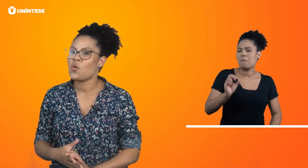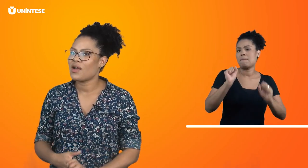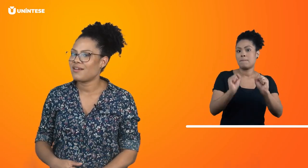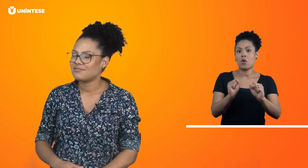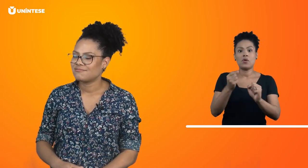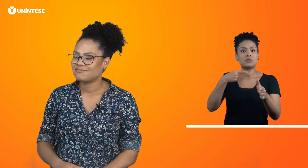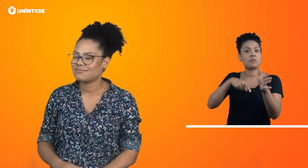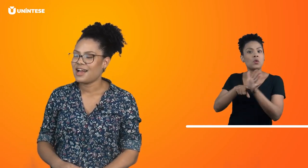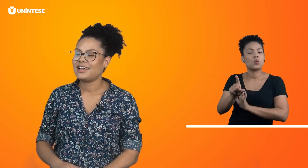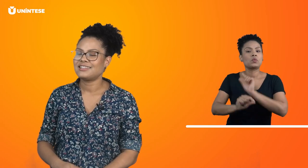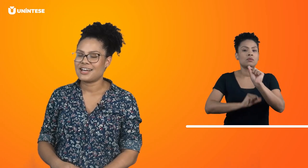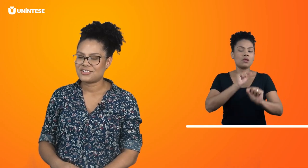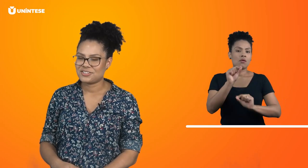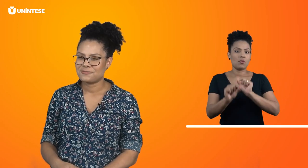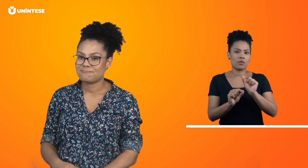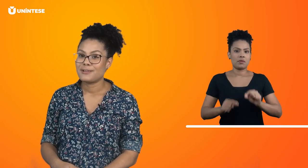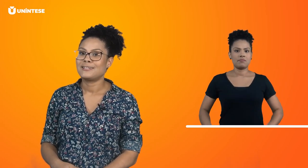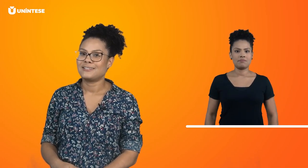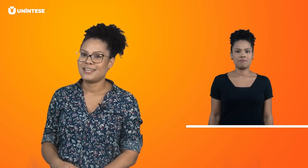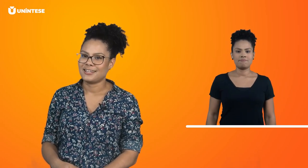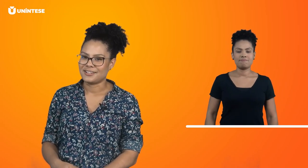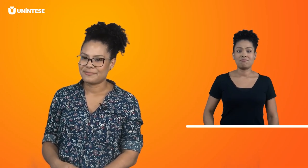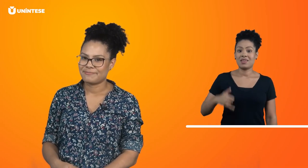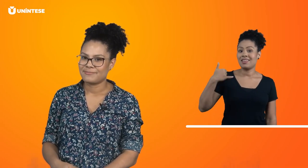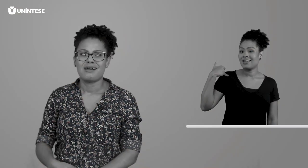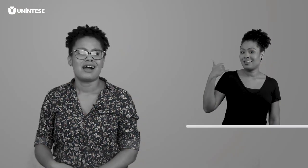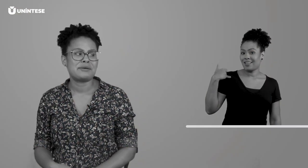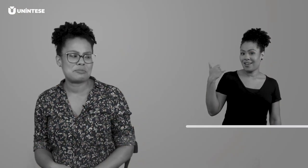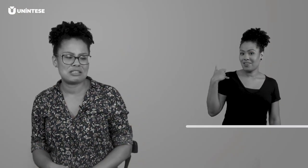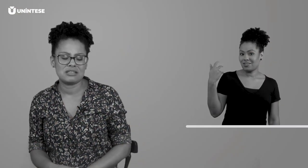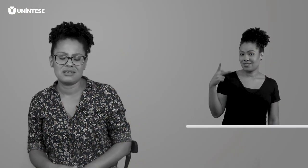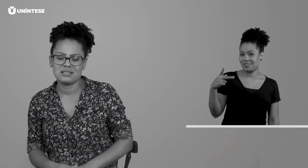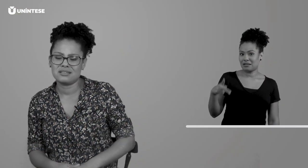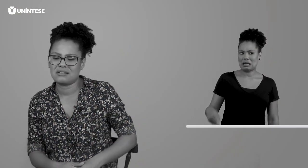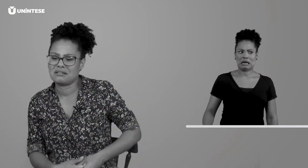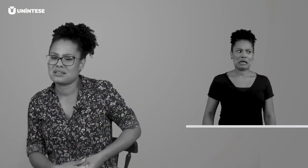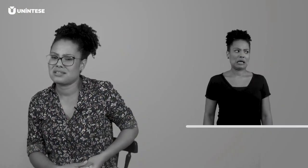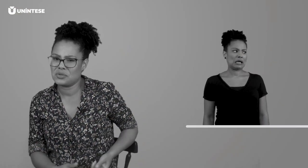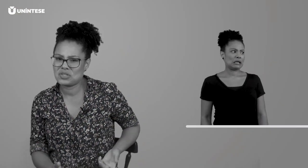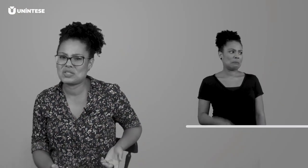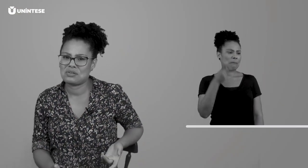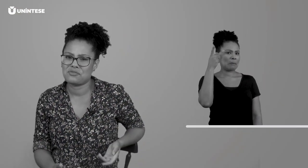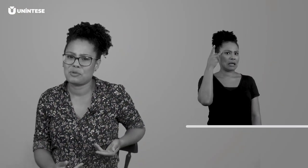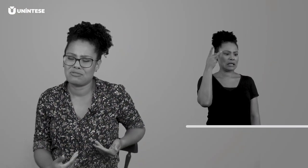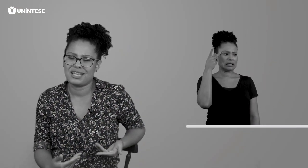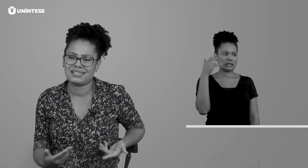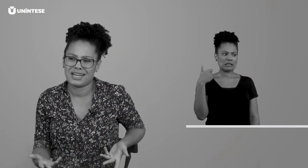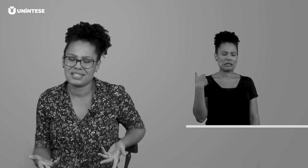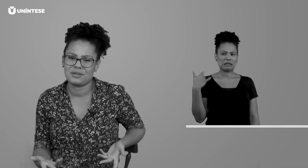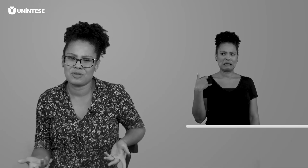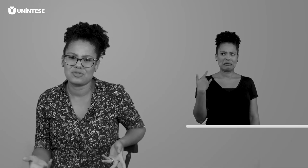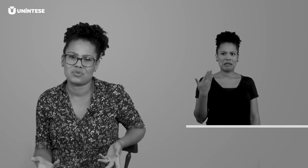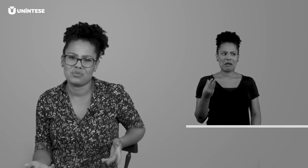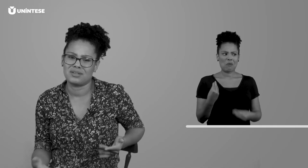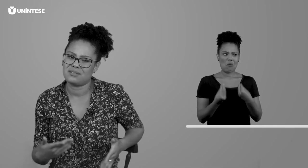é a idade dele. Ai, mas Patrícia, que sem noção, né? Vou perguntar a idade da pessoa aqui.